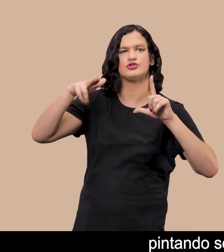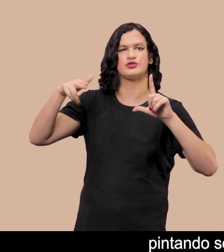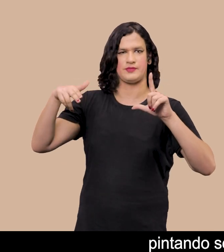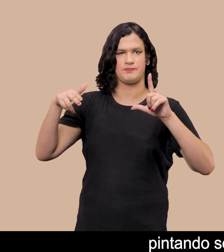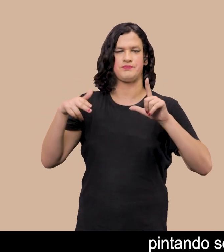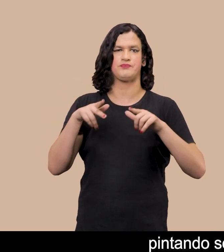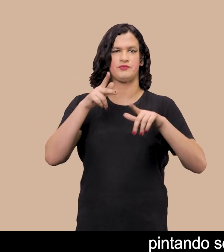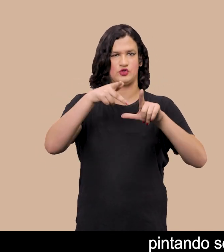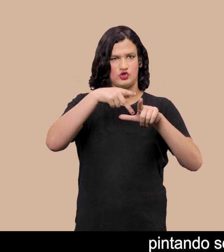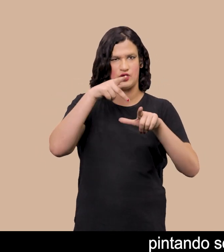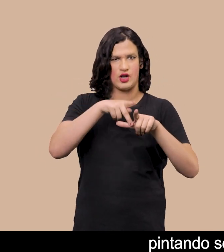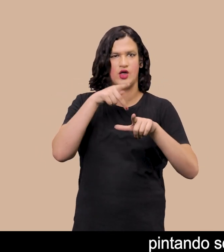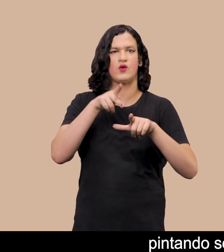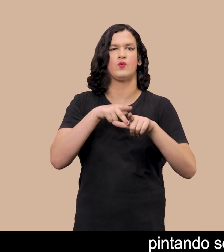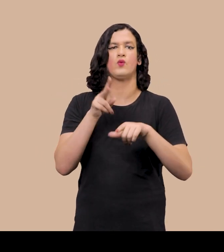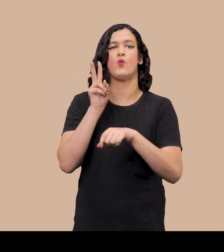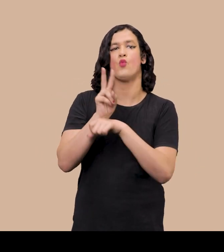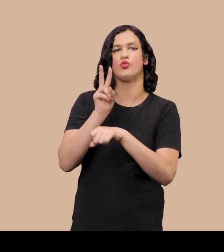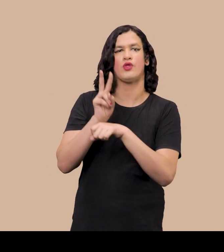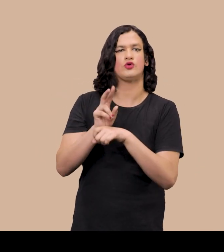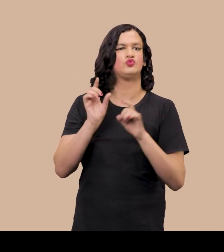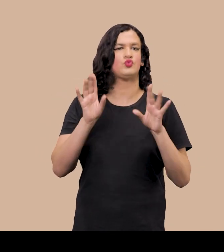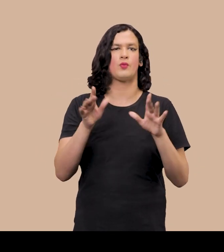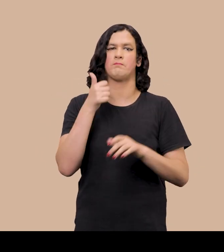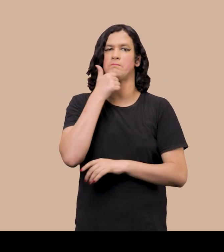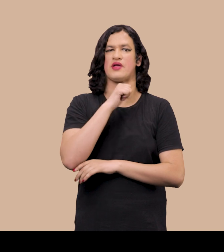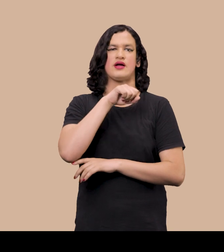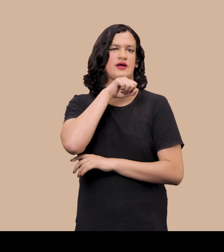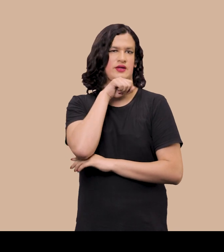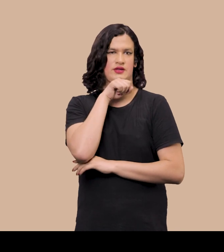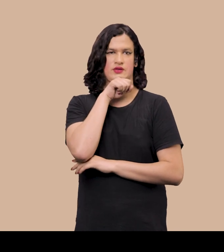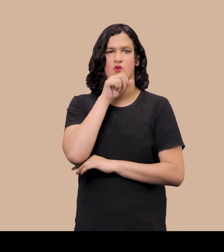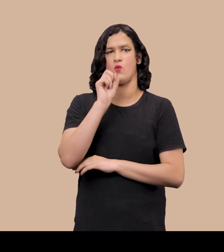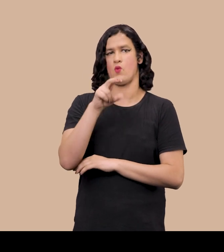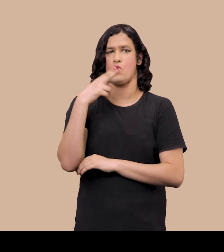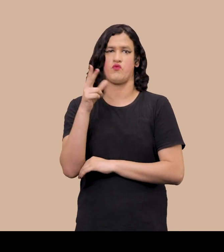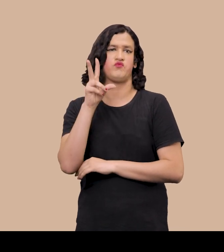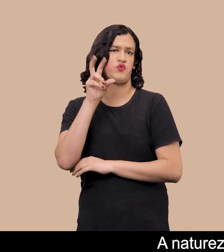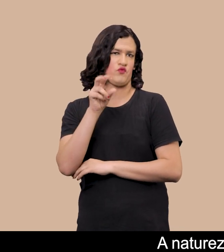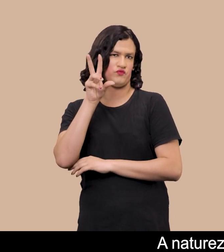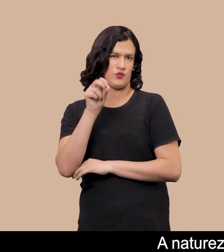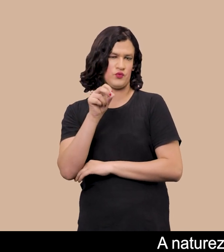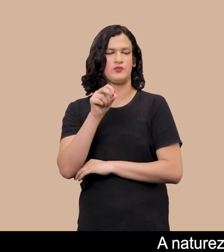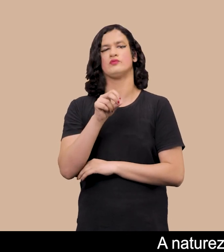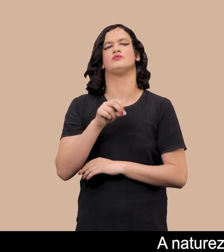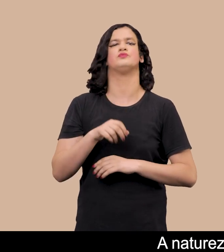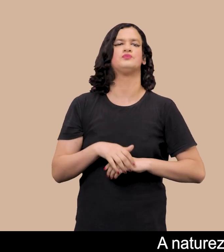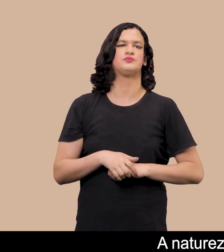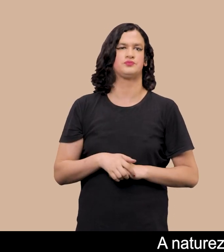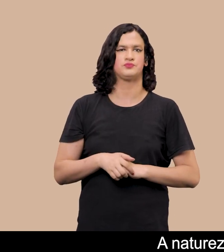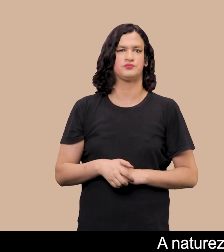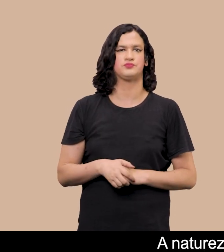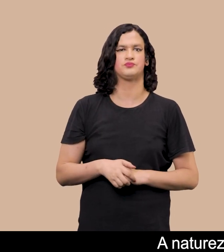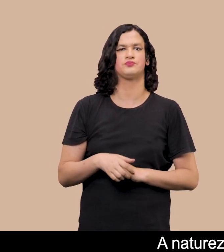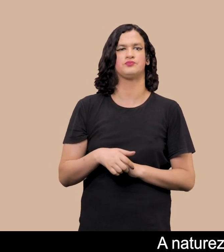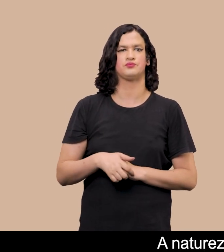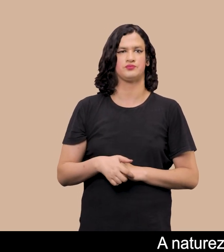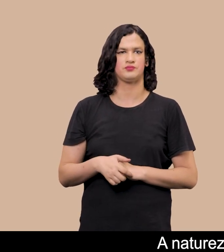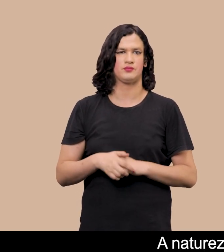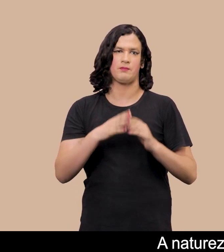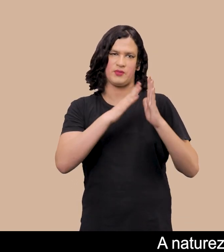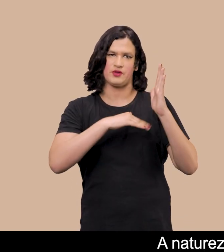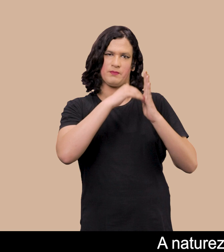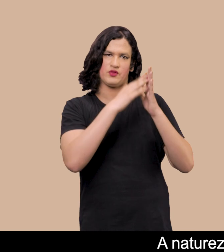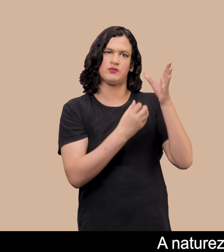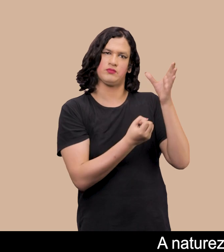rapazes criados apenas pela maternidade Seja pelas mães ou pelas avós A natureza morta, gênero da pintura que